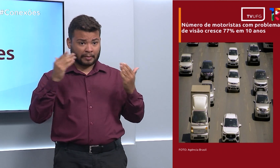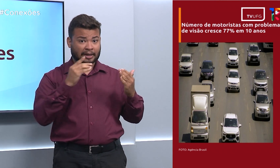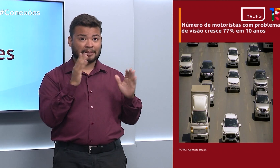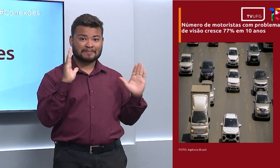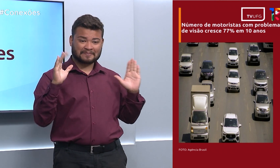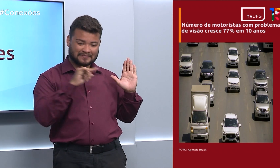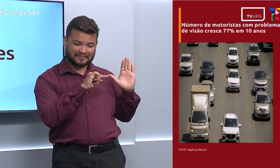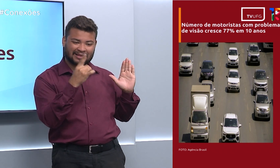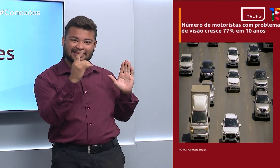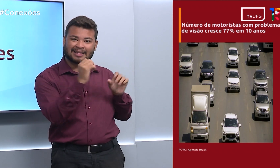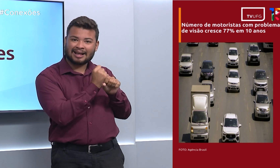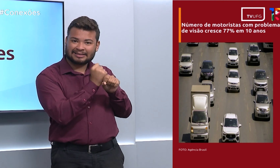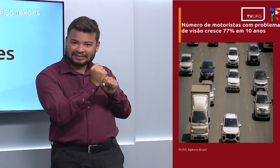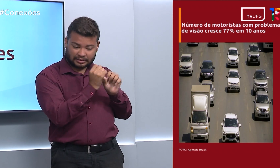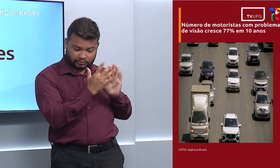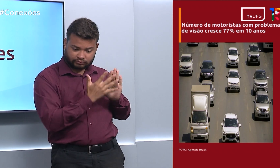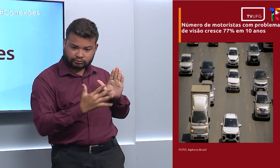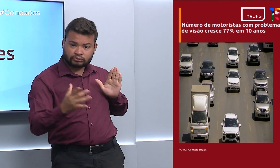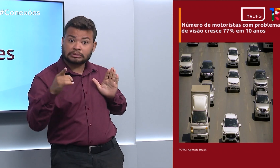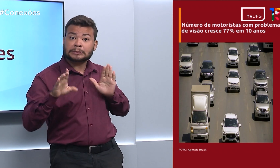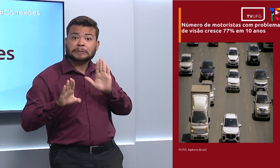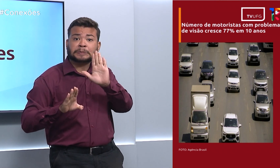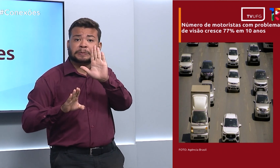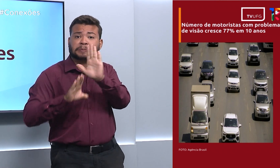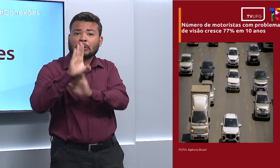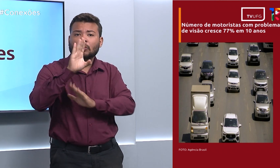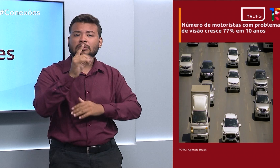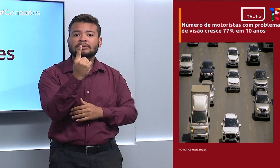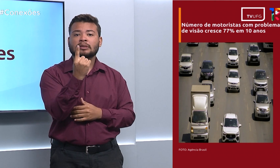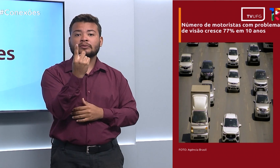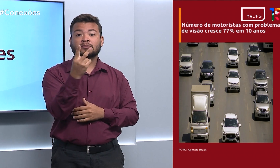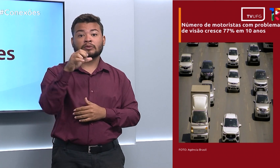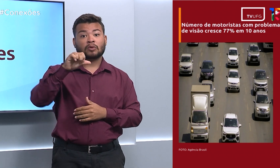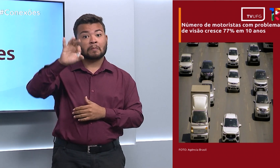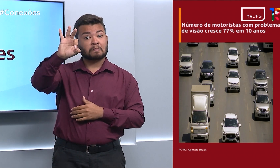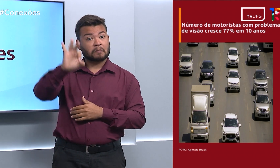anos, com um aumento de 129%.